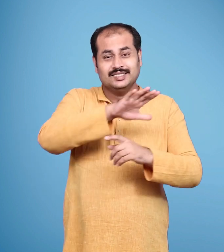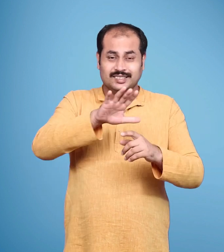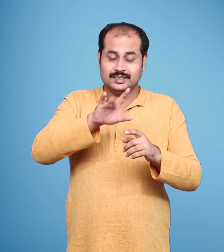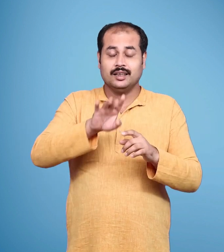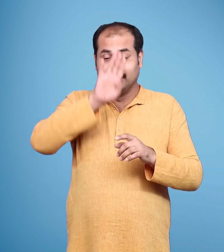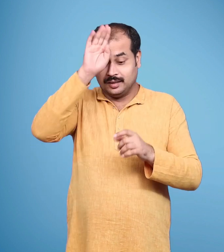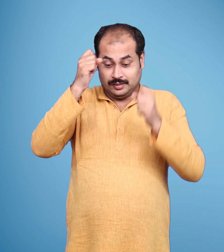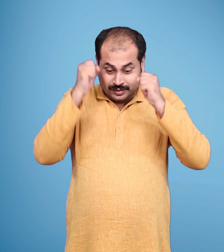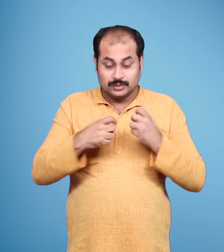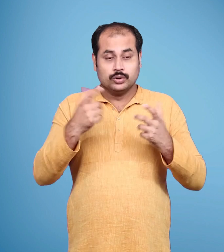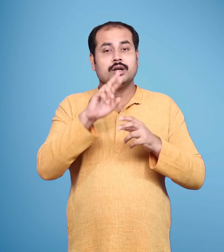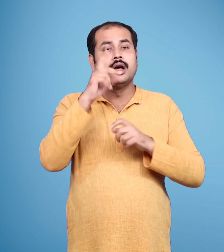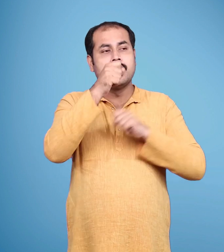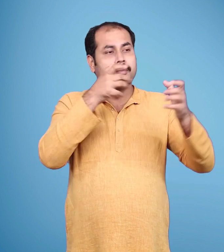कि वेकद्दी संभालें